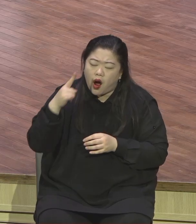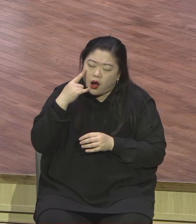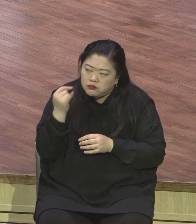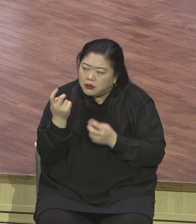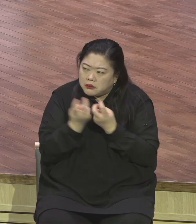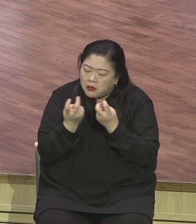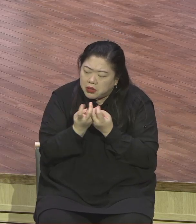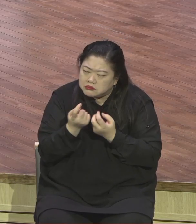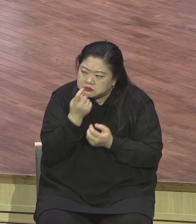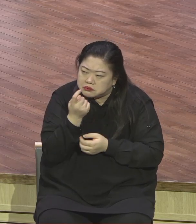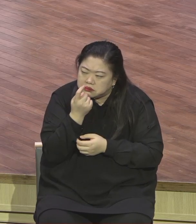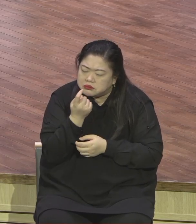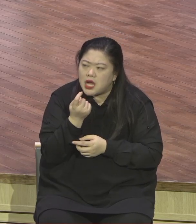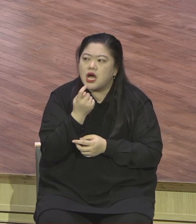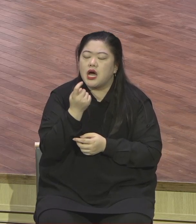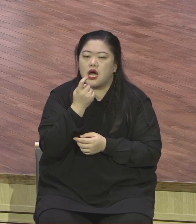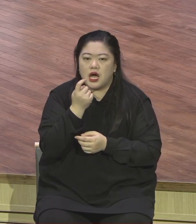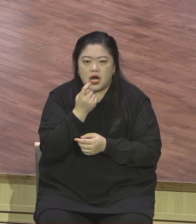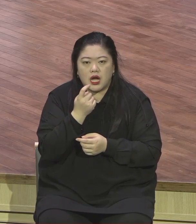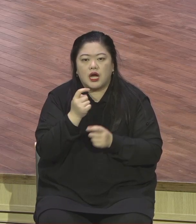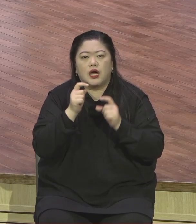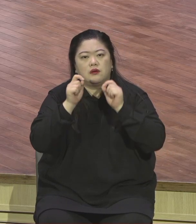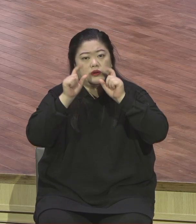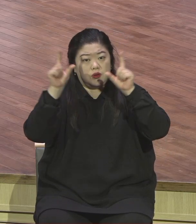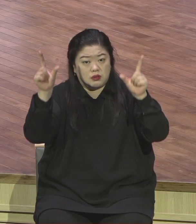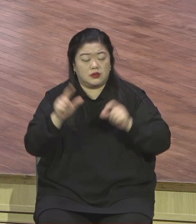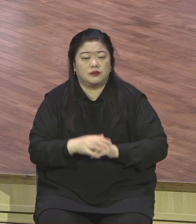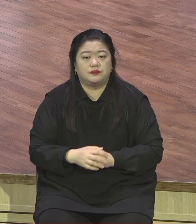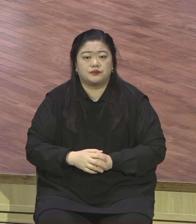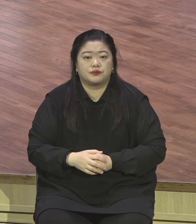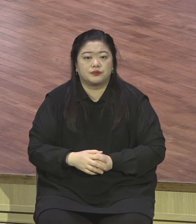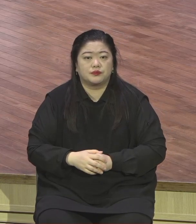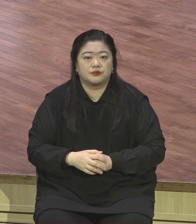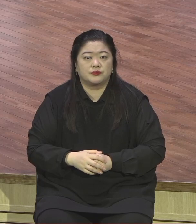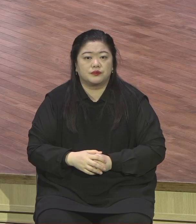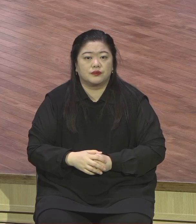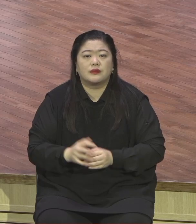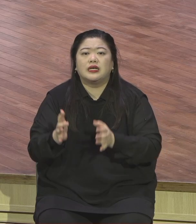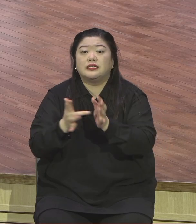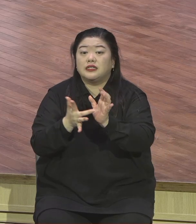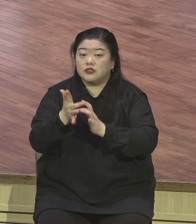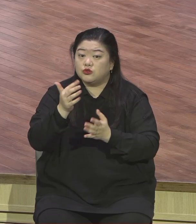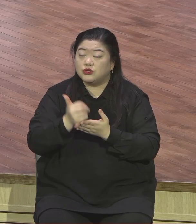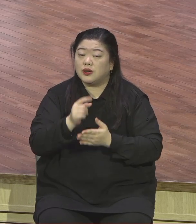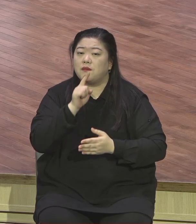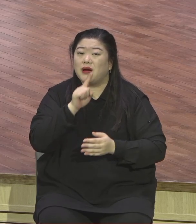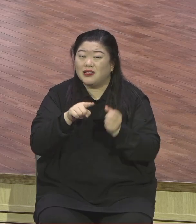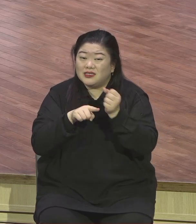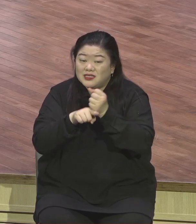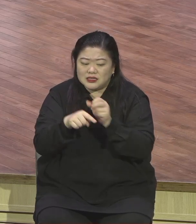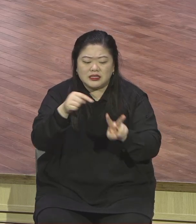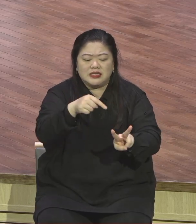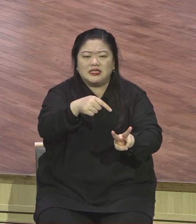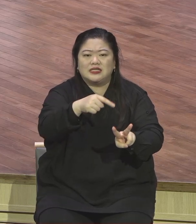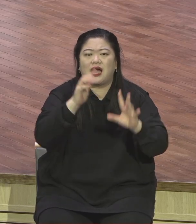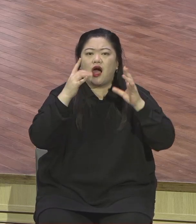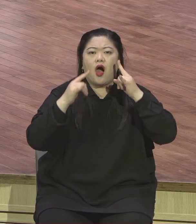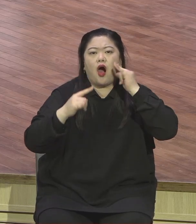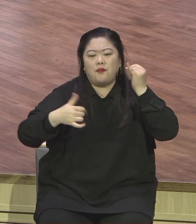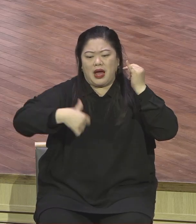나의 멍해를 메고 내게 배우라. 예수님의 이 말씀이 바로 이런 경우를 말합니다. 모든